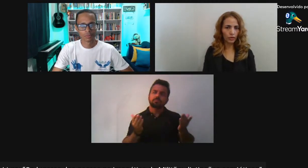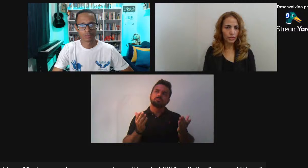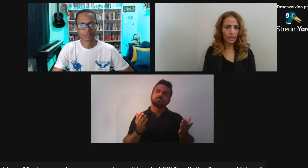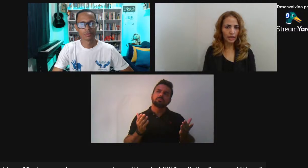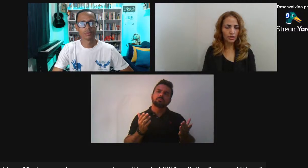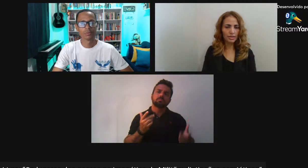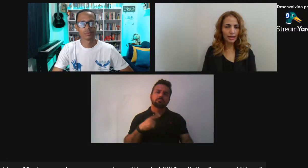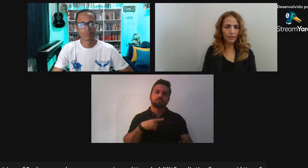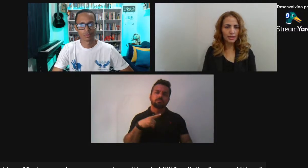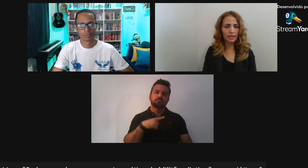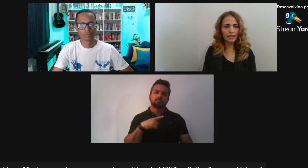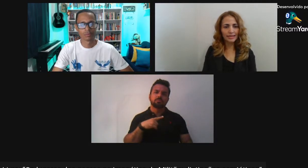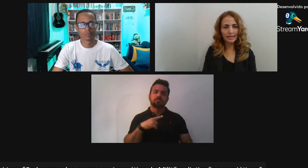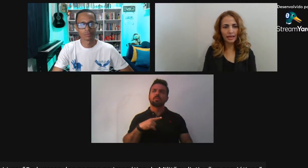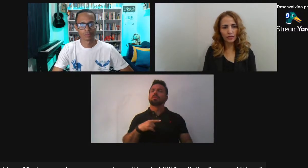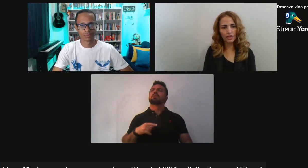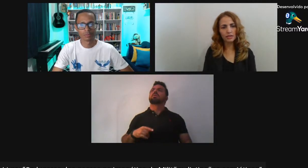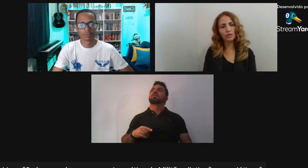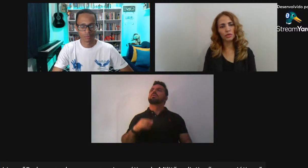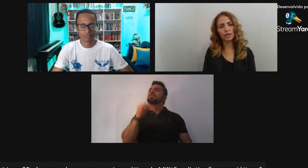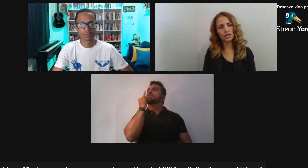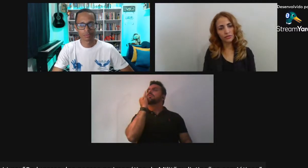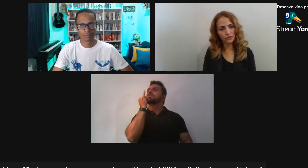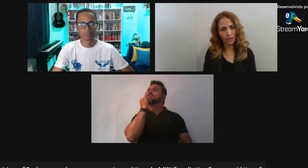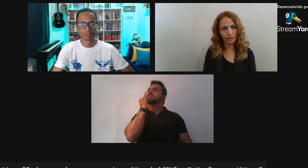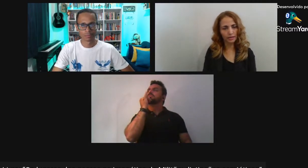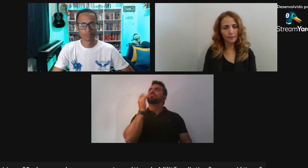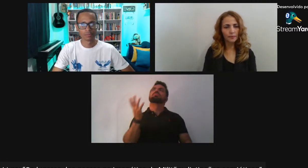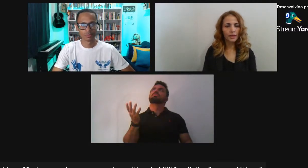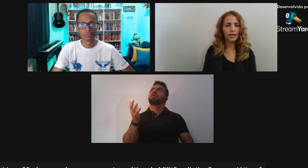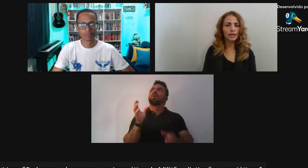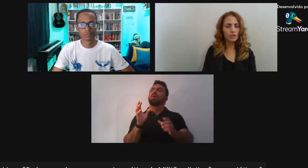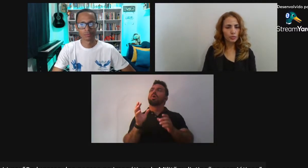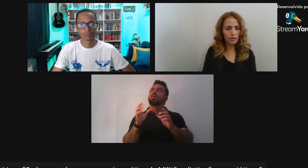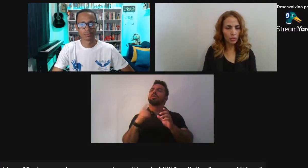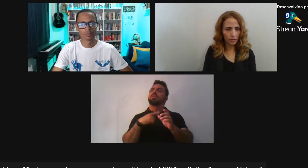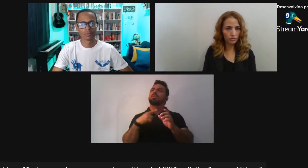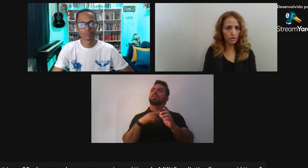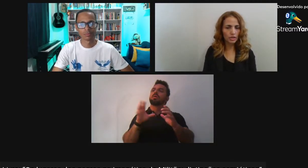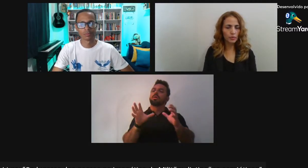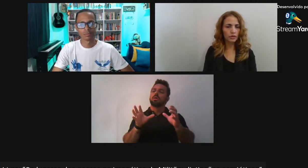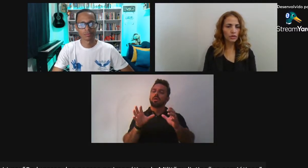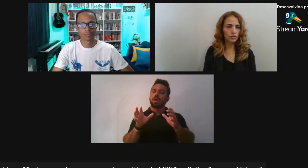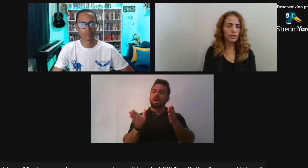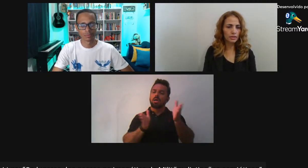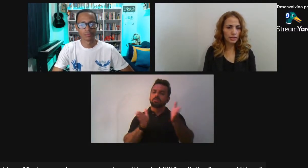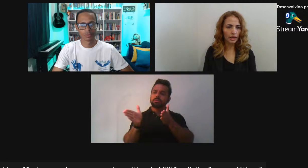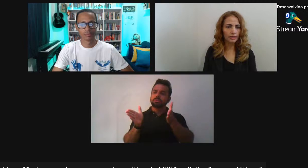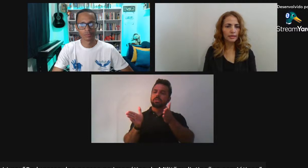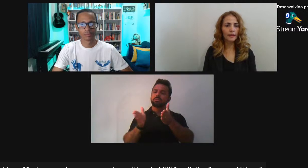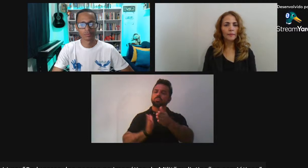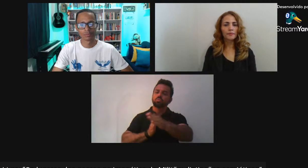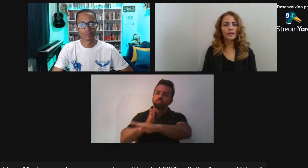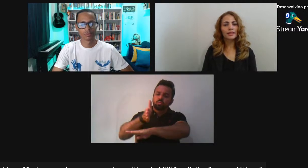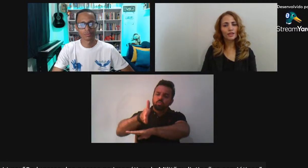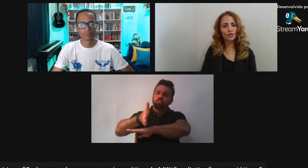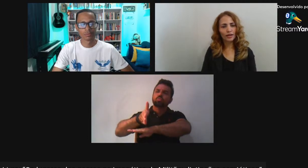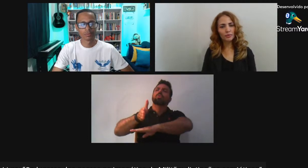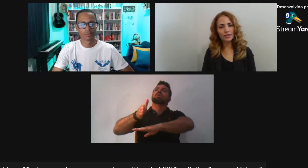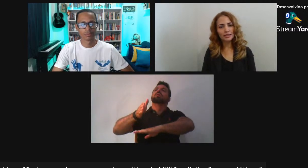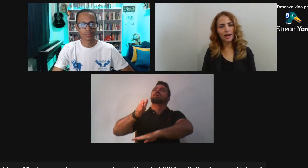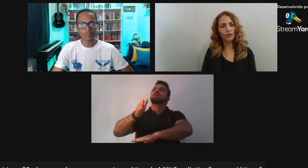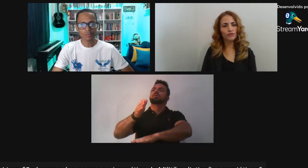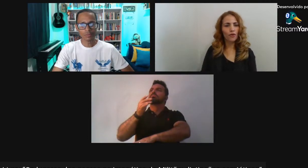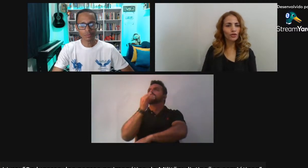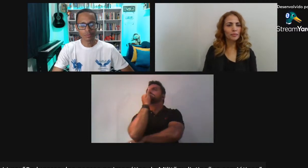membro da comunidade Sabe as realidades terríveis Que essa comunidade enfrenta Especialmente no que diz respeito Às questões raciais Se